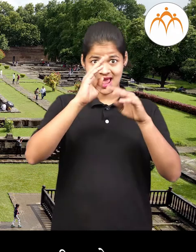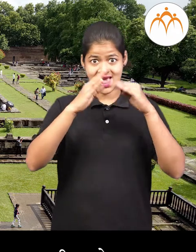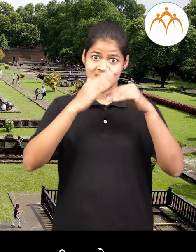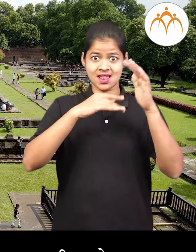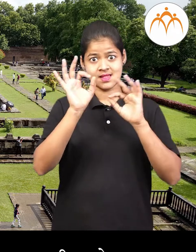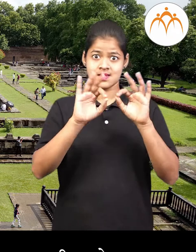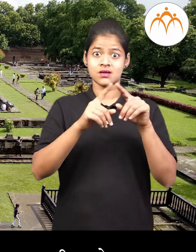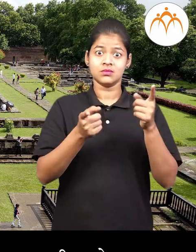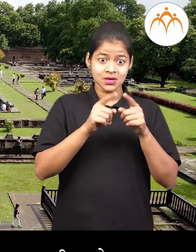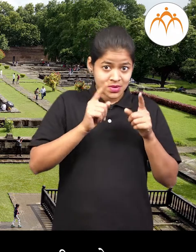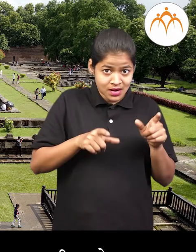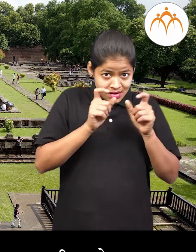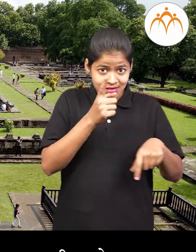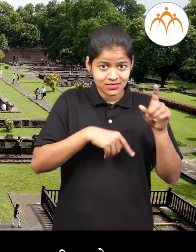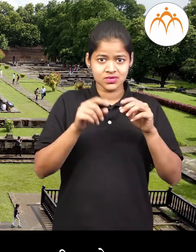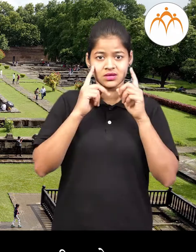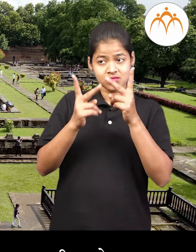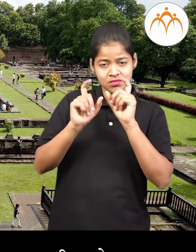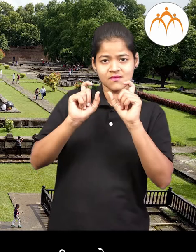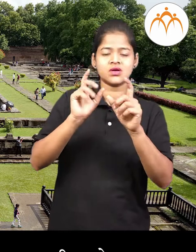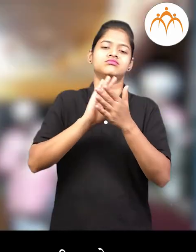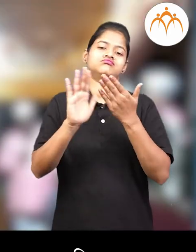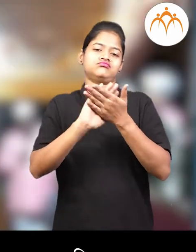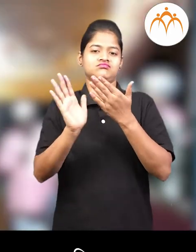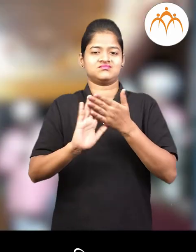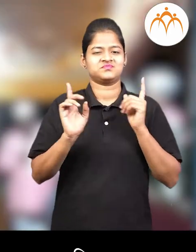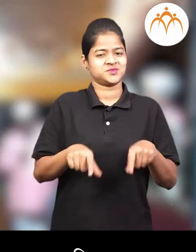सुरक्षित ठेवने ही आपली जबाब दर्या है